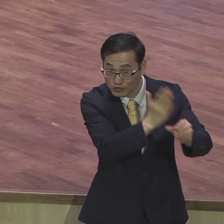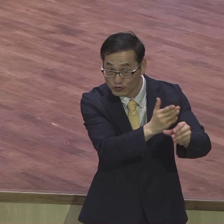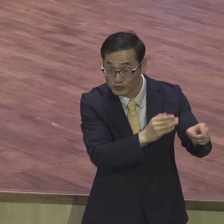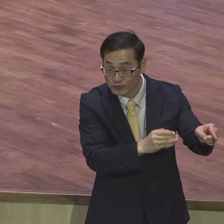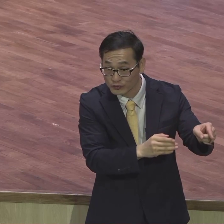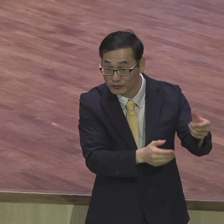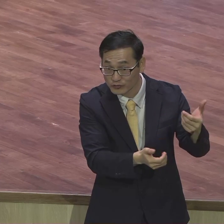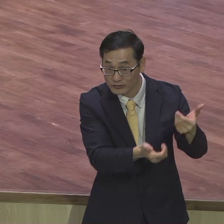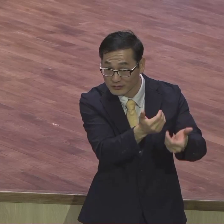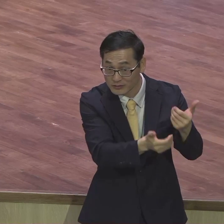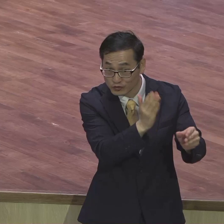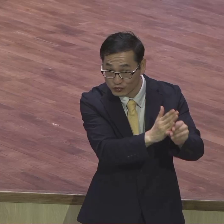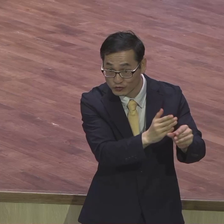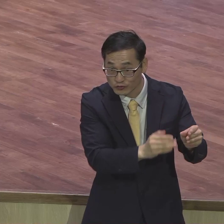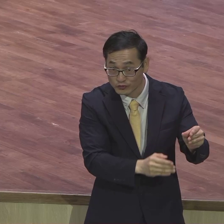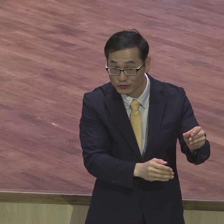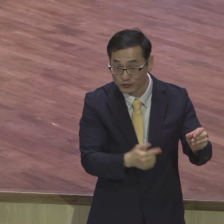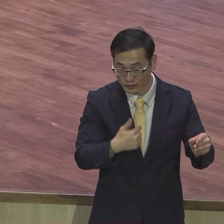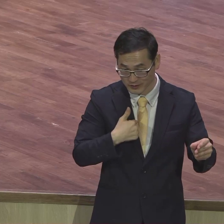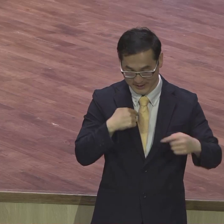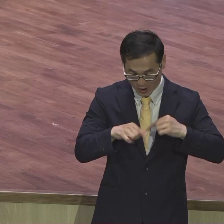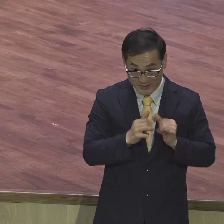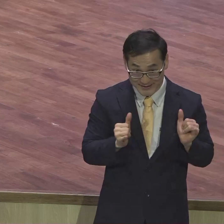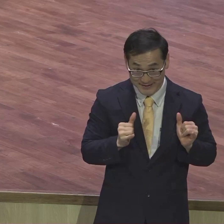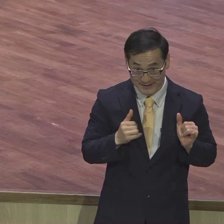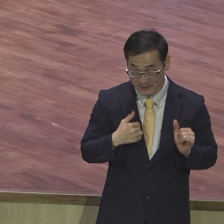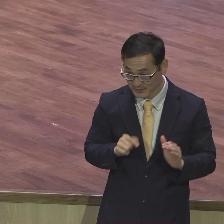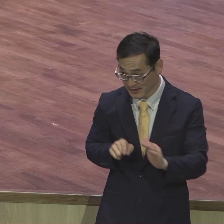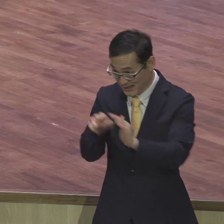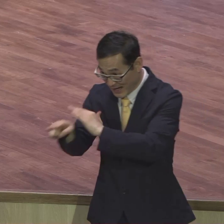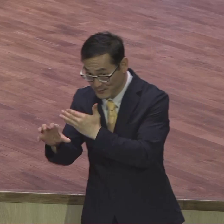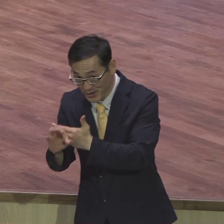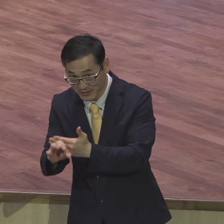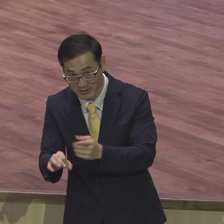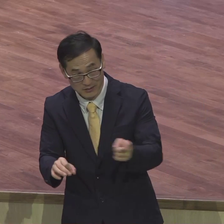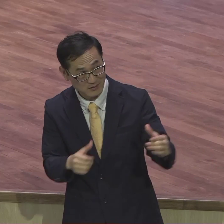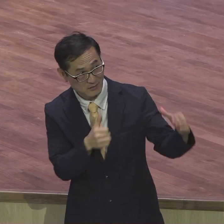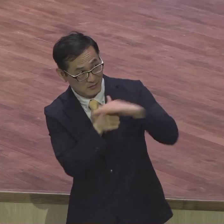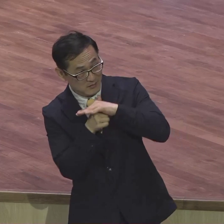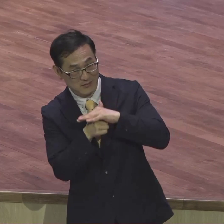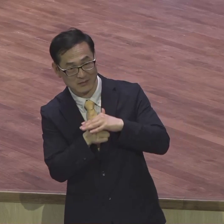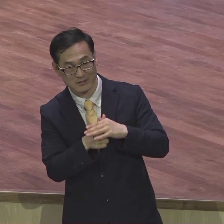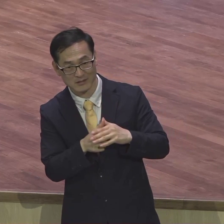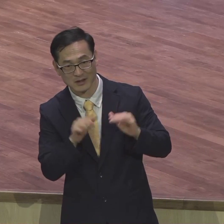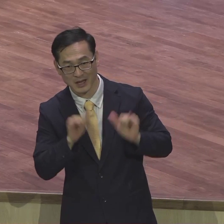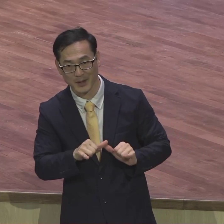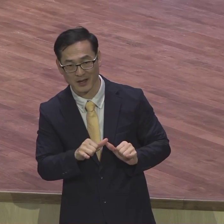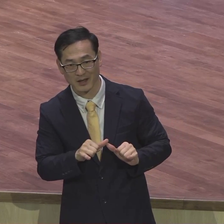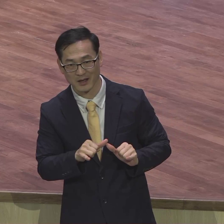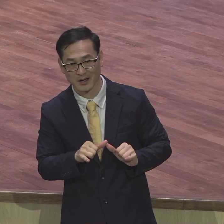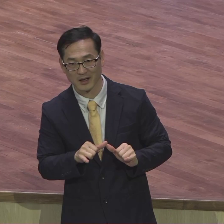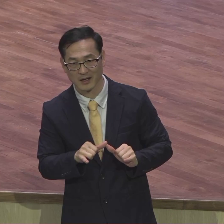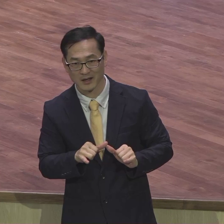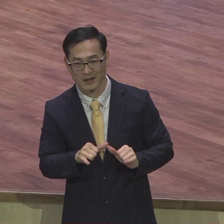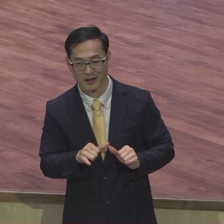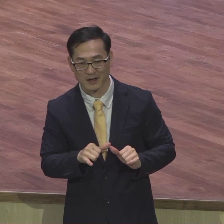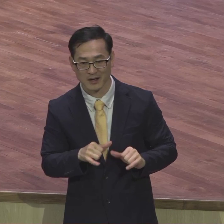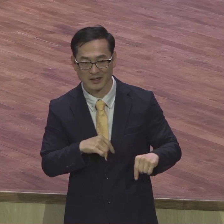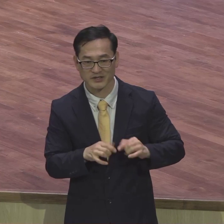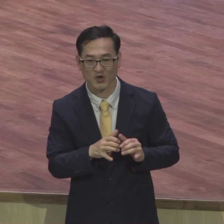가면 정치인으로서 불이익을 당하기 때문에 한 분도 안 왔어요 야